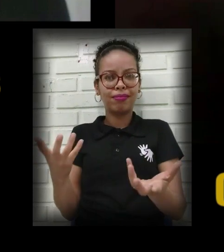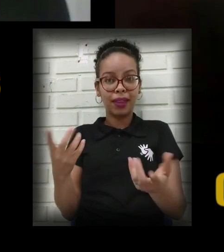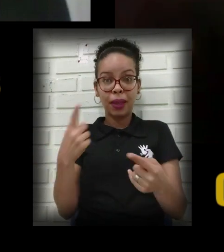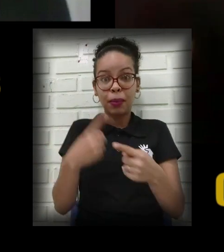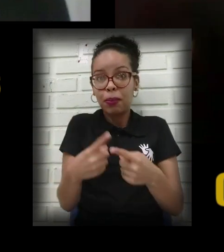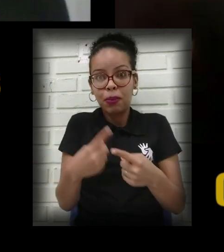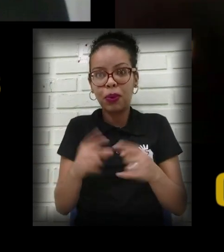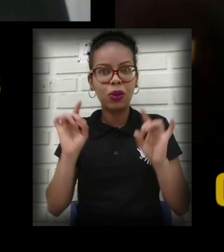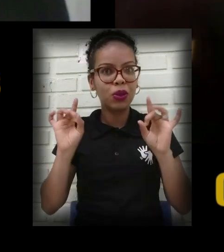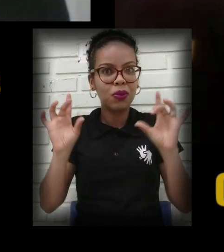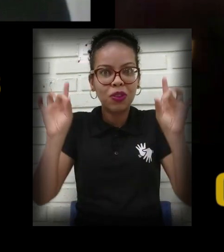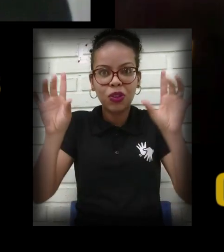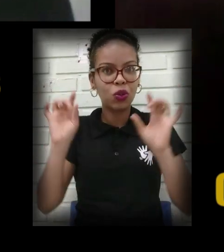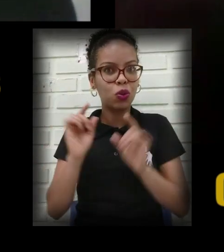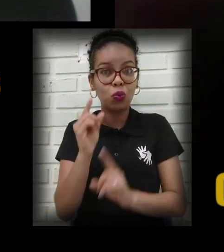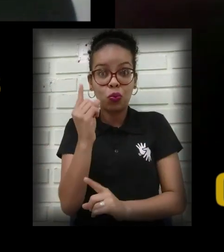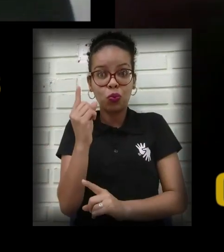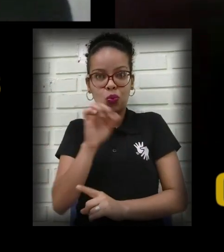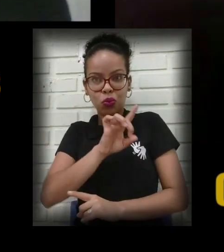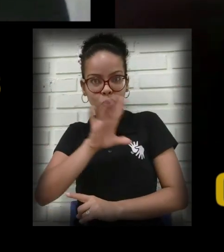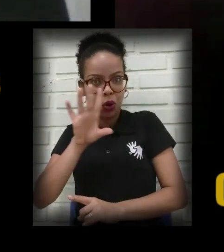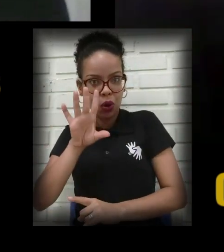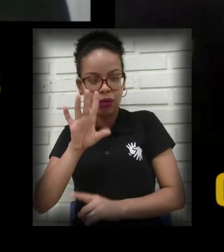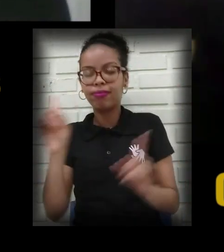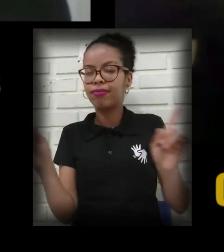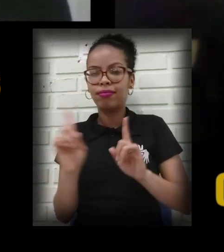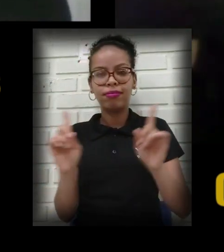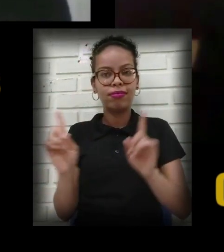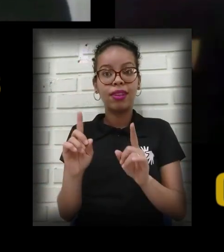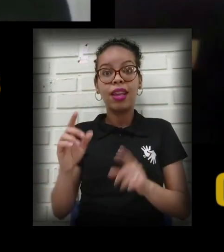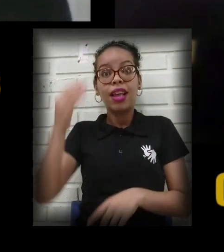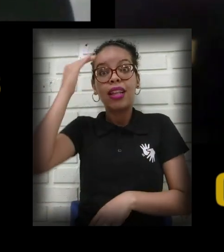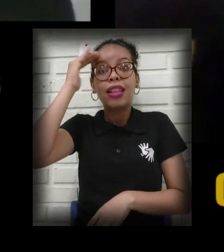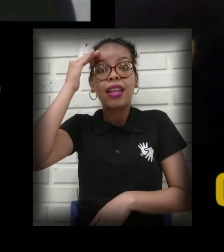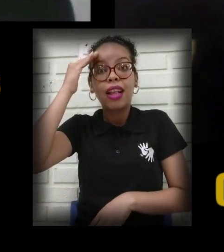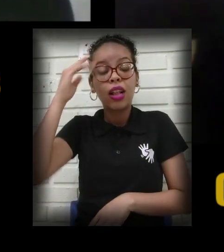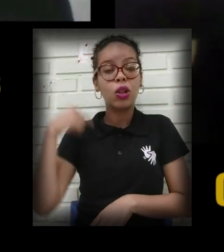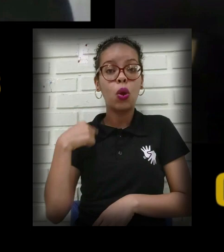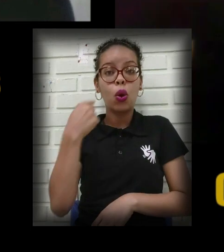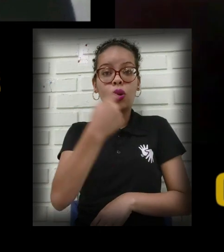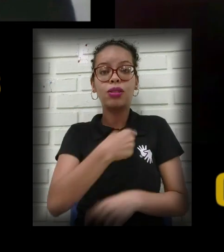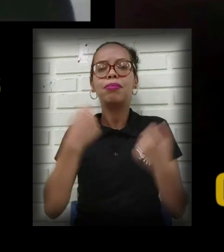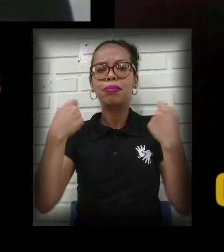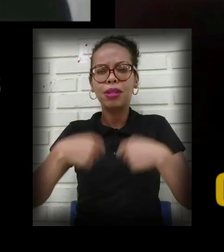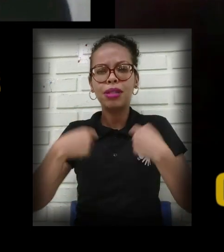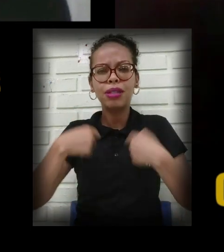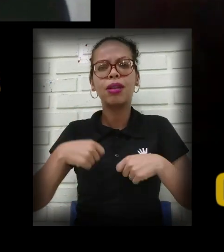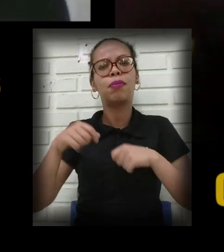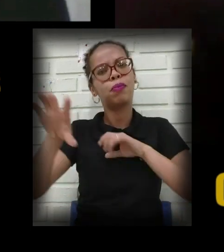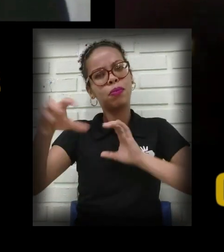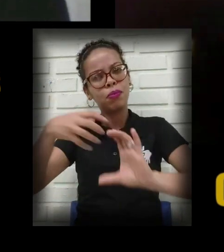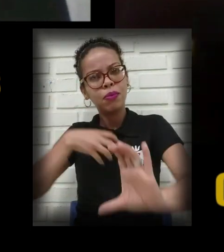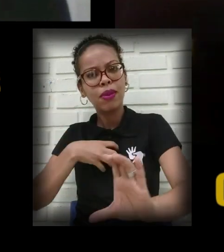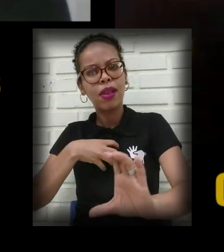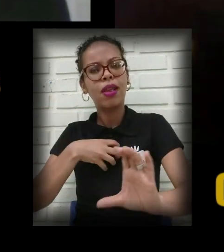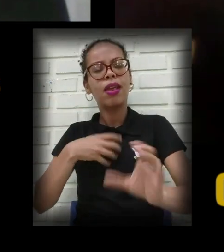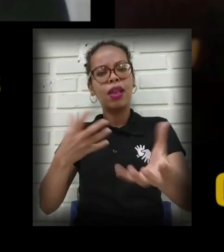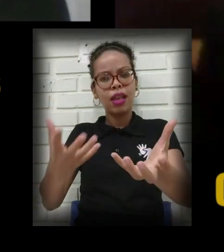específico, é o dia do outro, é o dia da gente entender, se colocar no lugar do outro e buscar fazer essa